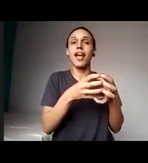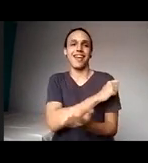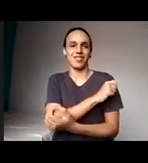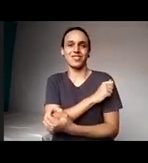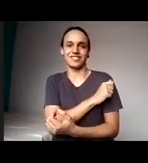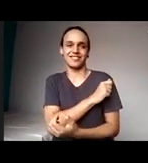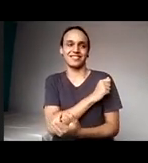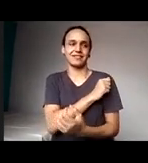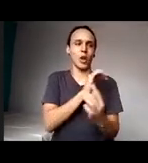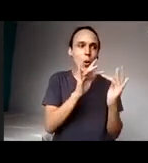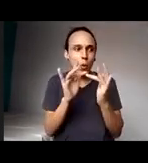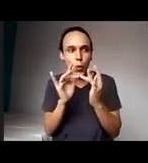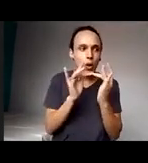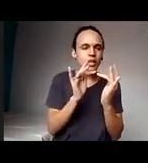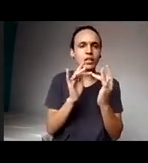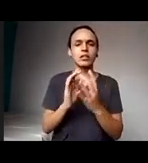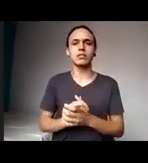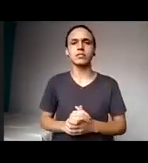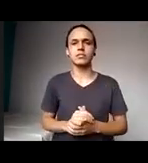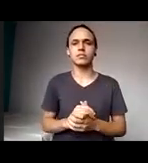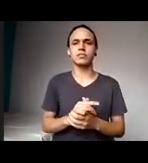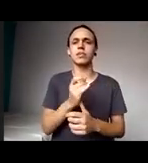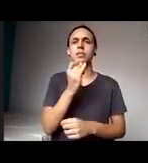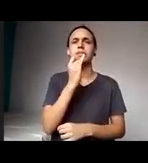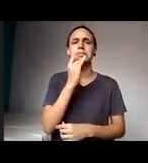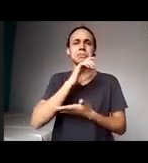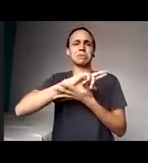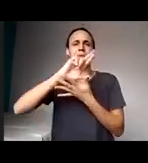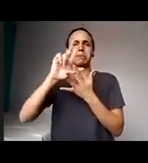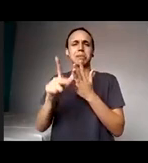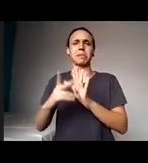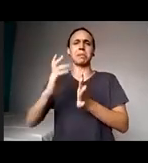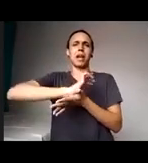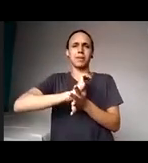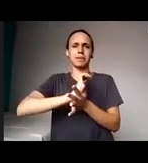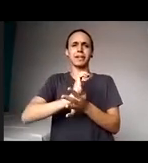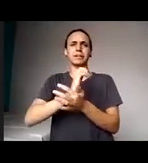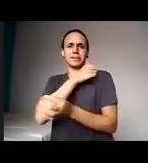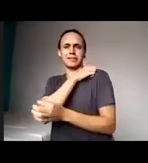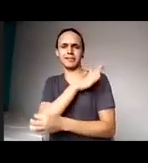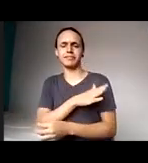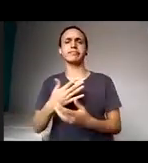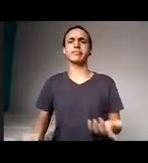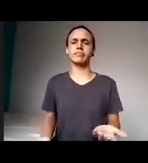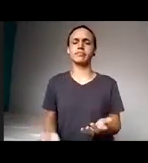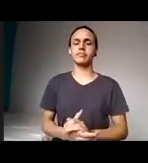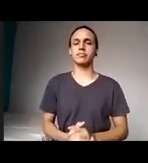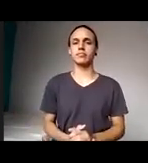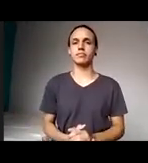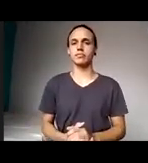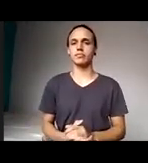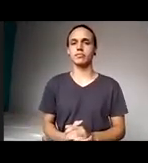despele muitos dos preconceitos e discriminações, por que não tornar clara essa